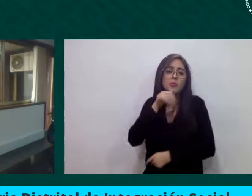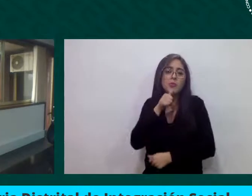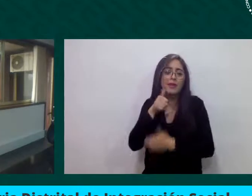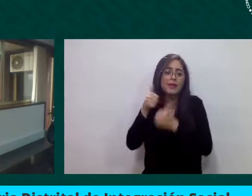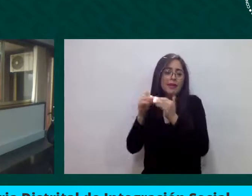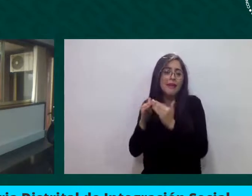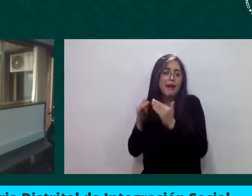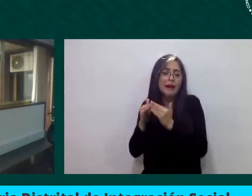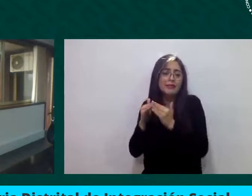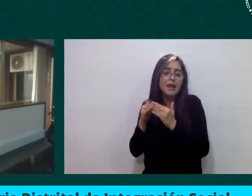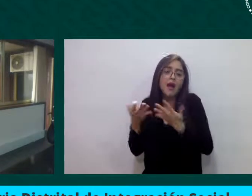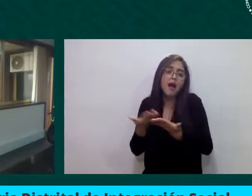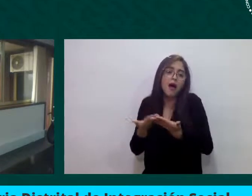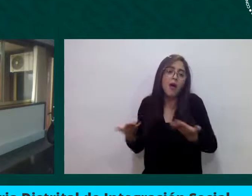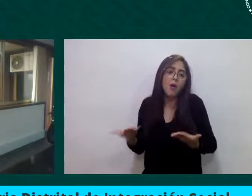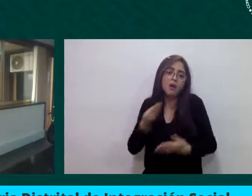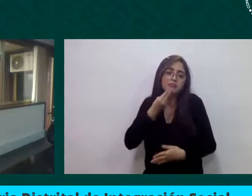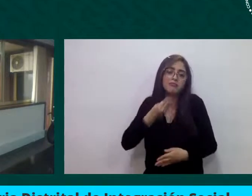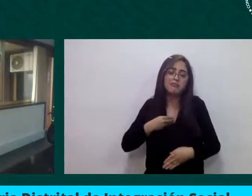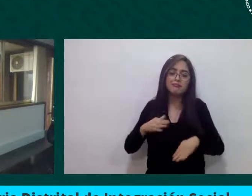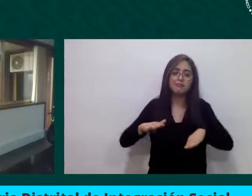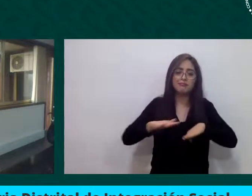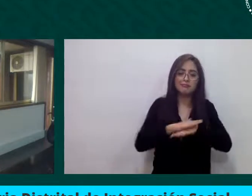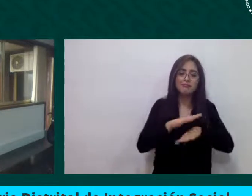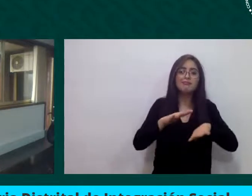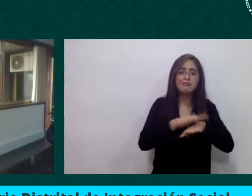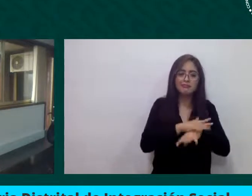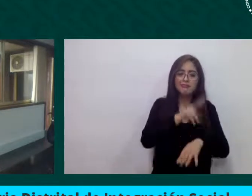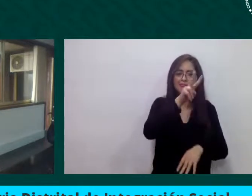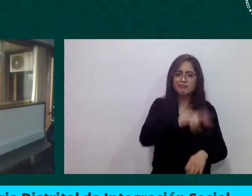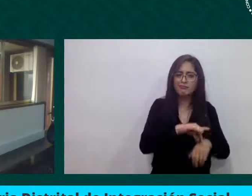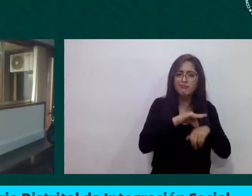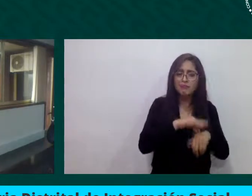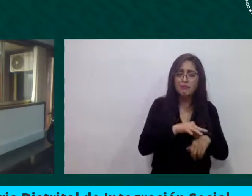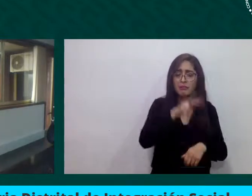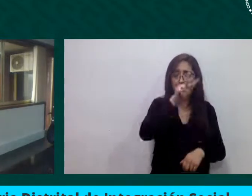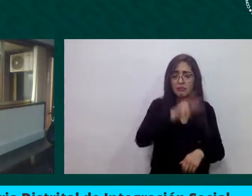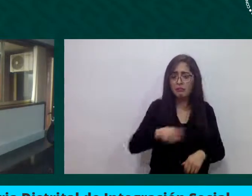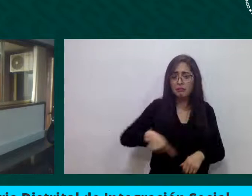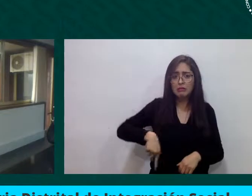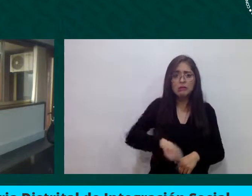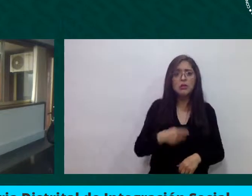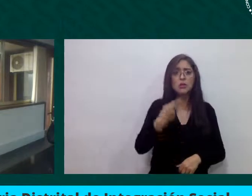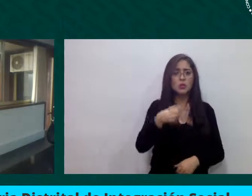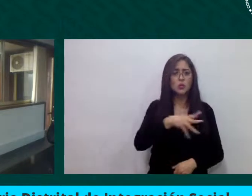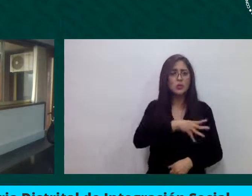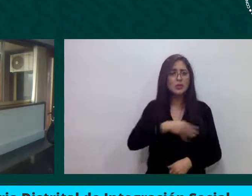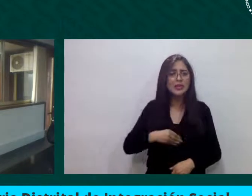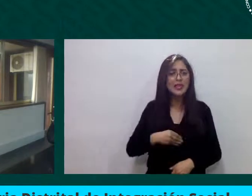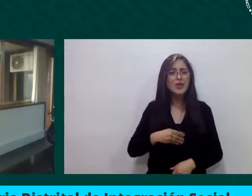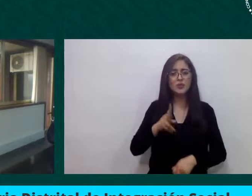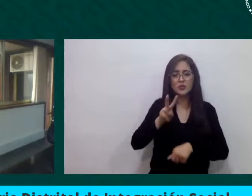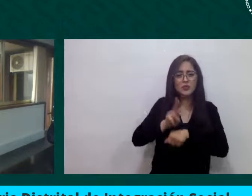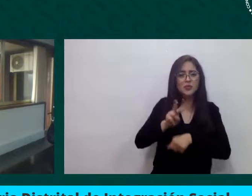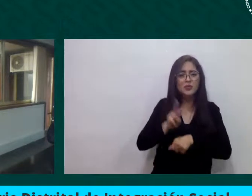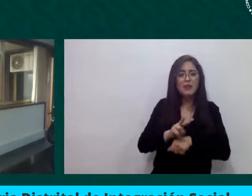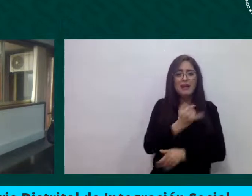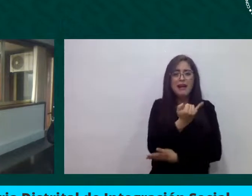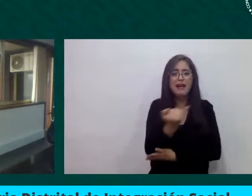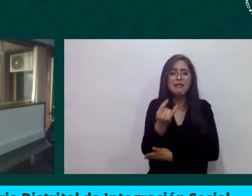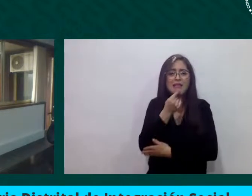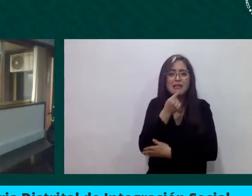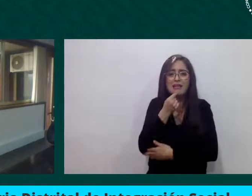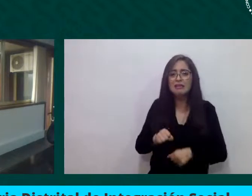muchas personas tienen miedo de dejar a sus niños en los jardines infantiles, pero otras personas dicen tengo que llevarlos a los jardines infantiles